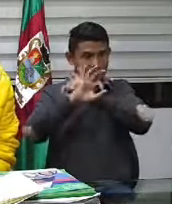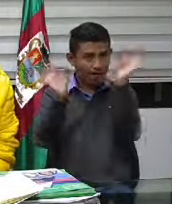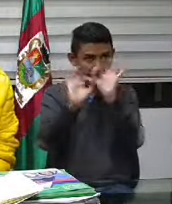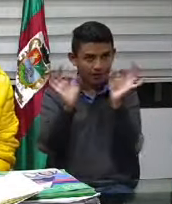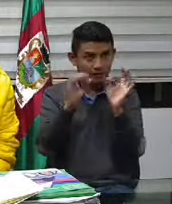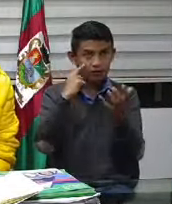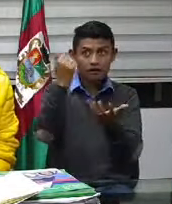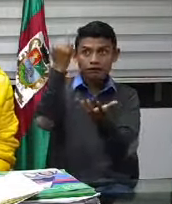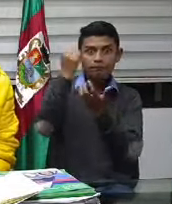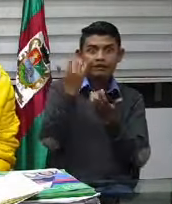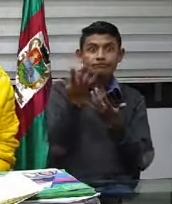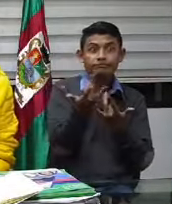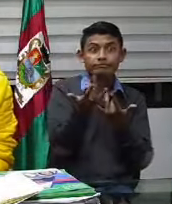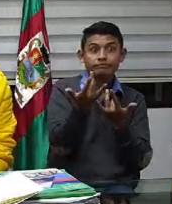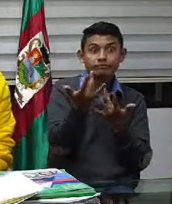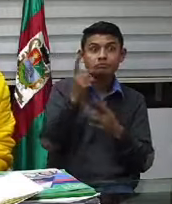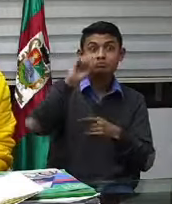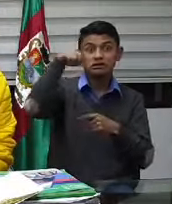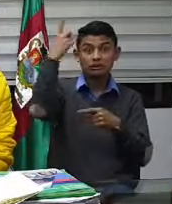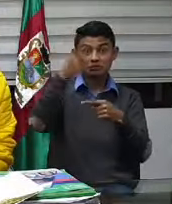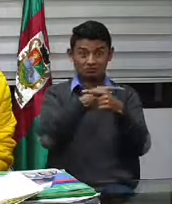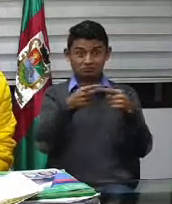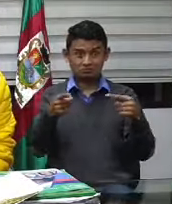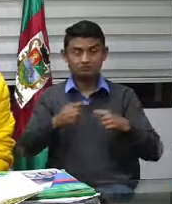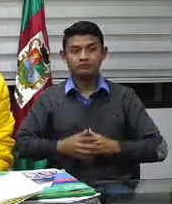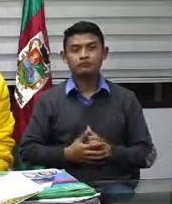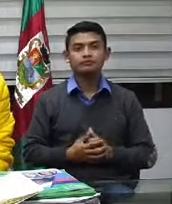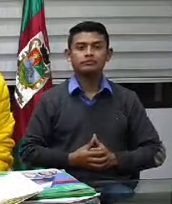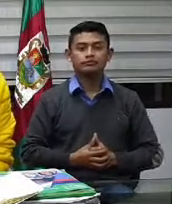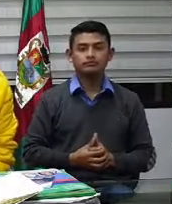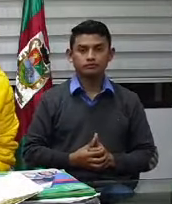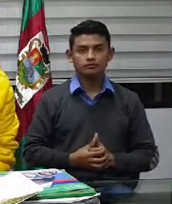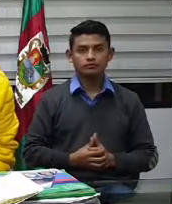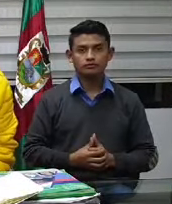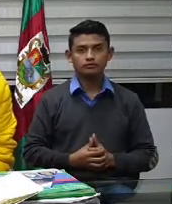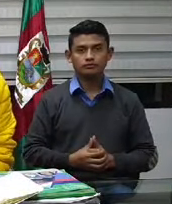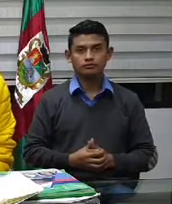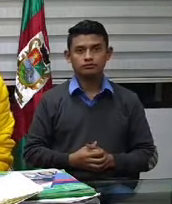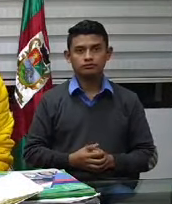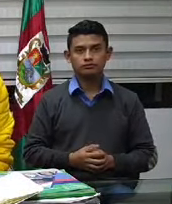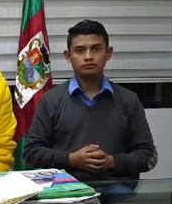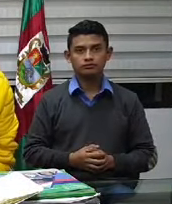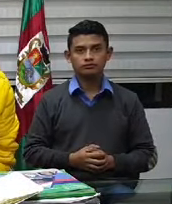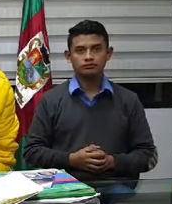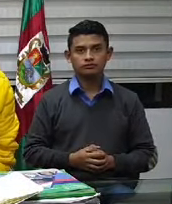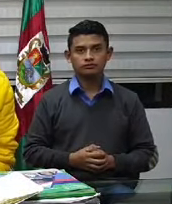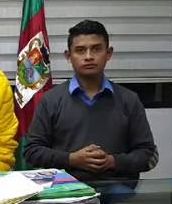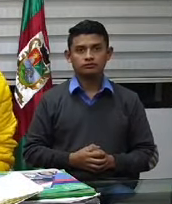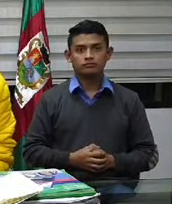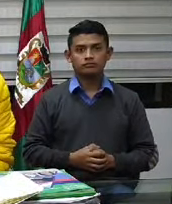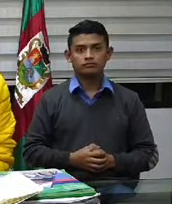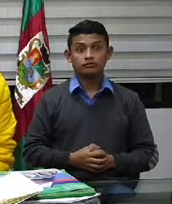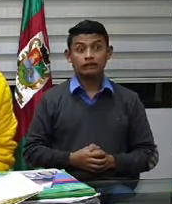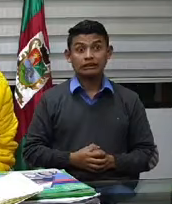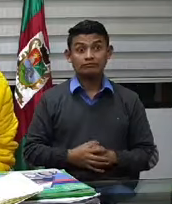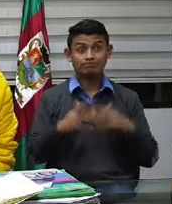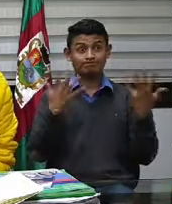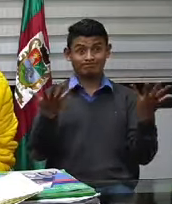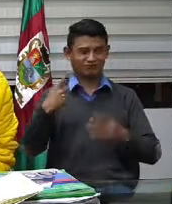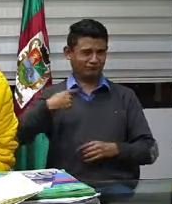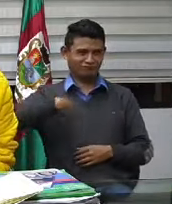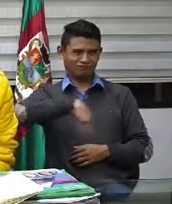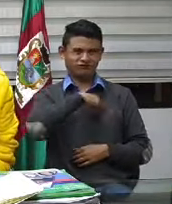En relación a los apoyos que hemos entregado a los facatatibeños, hemos estado en el sector urbano y en el sector rural,